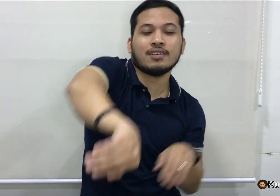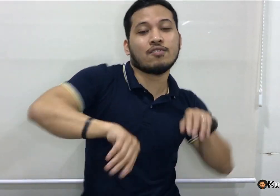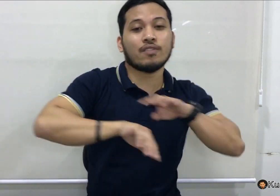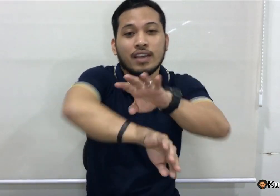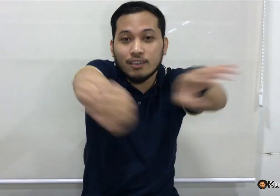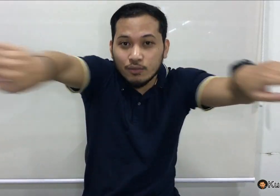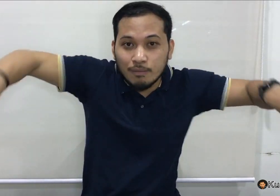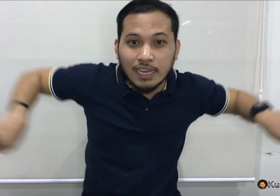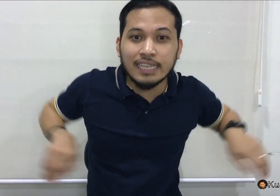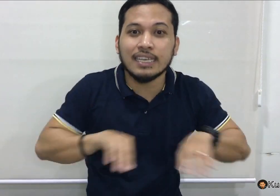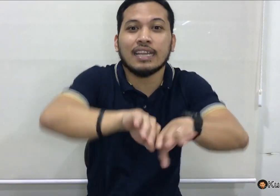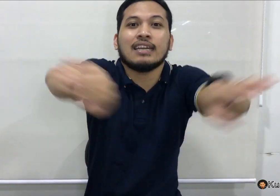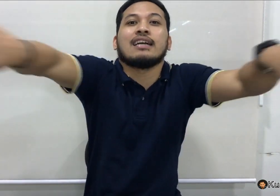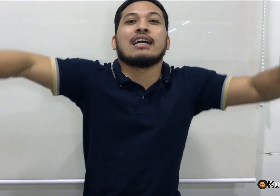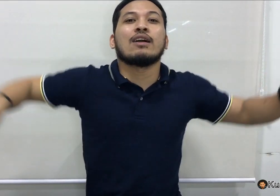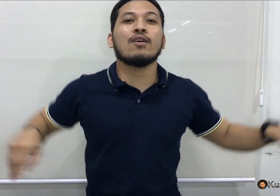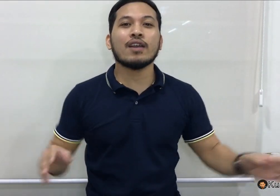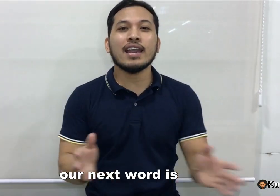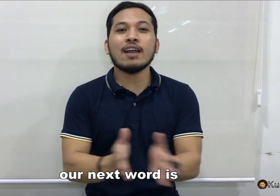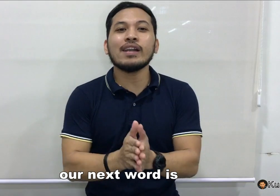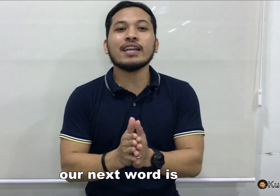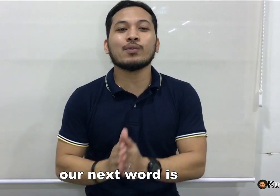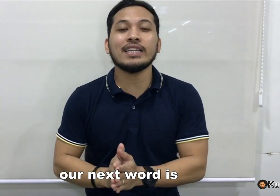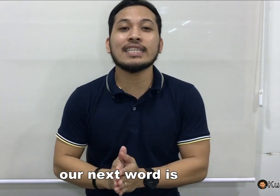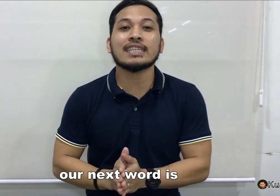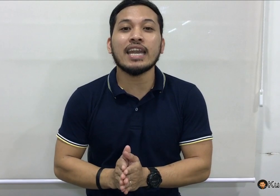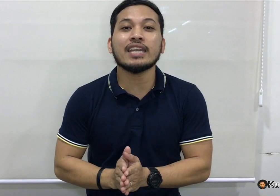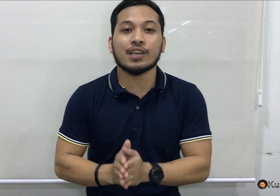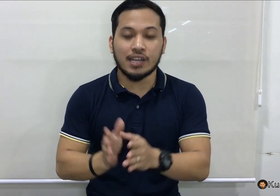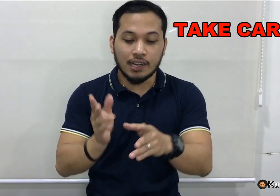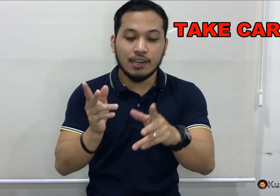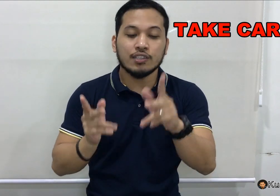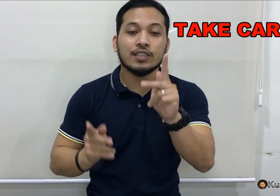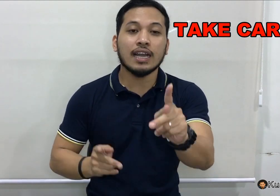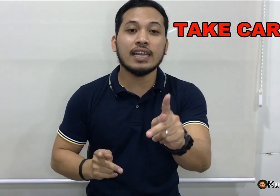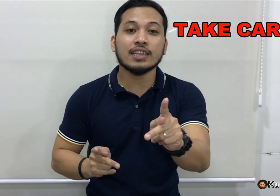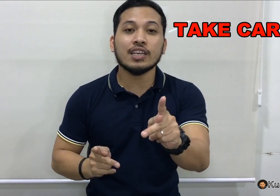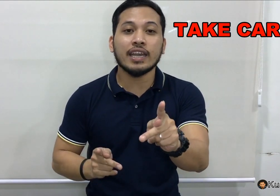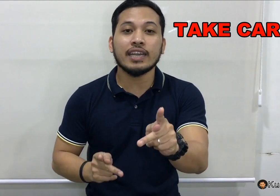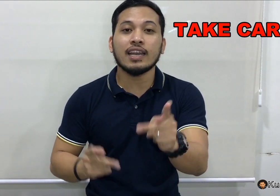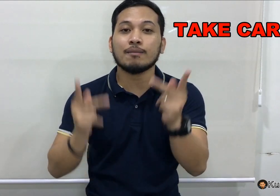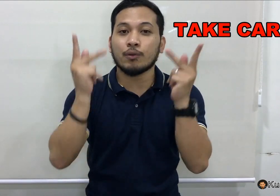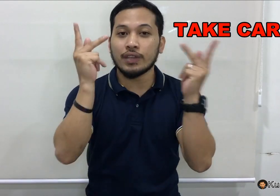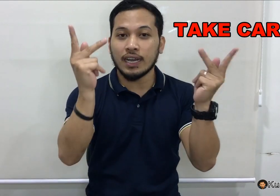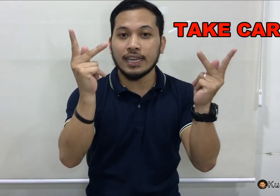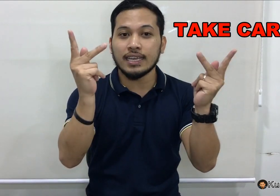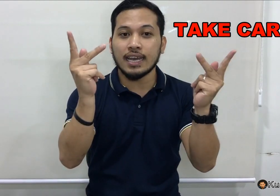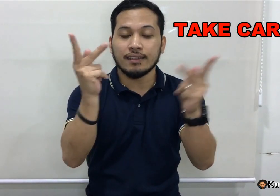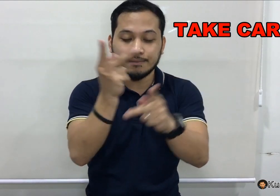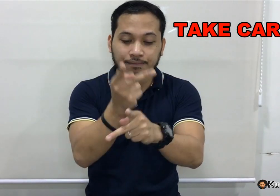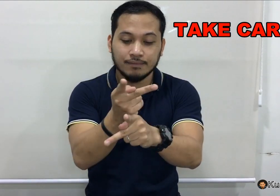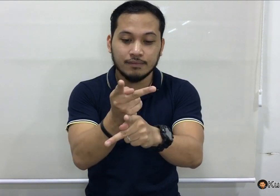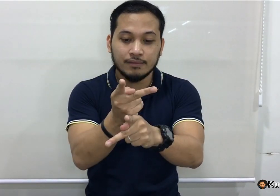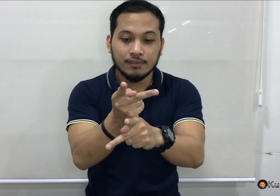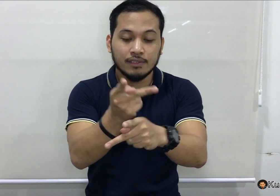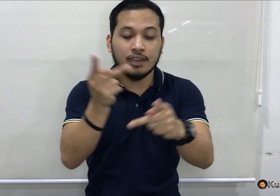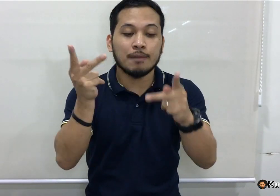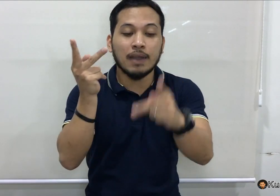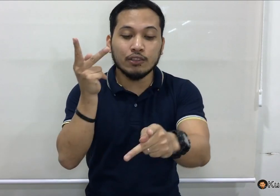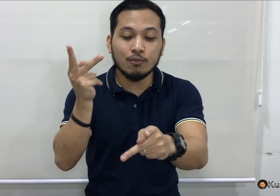O kaya yung swim na ganyan. Okay, our next word is, take care. So nakaletter K ka lang po, nang ganyan. Okay, pato